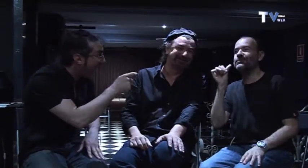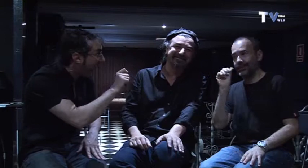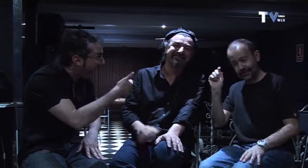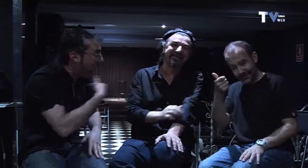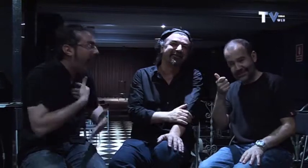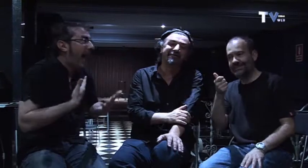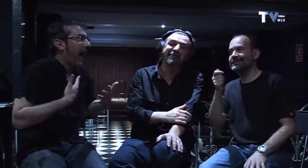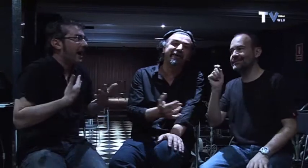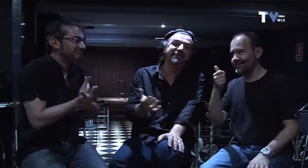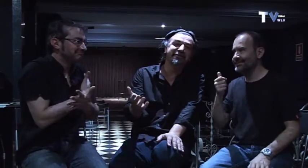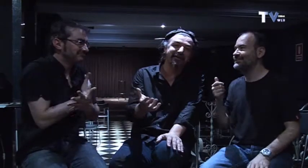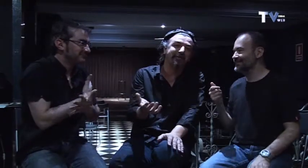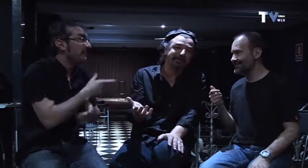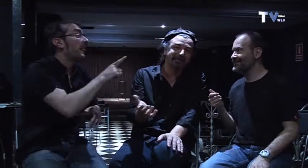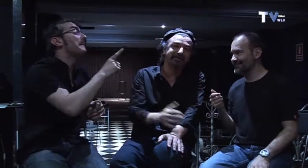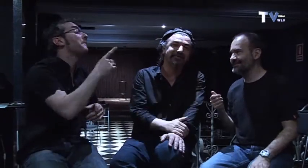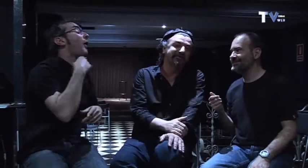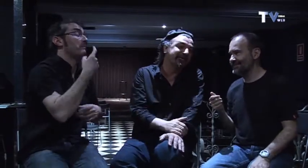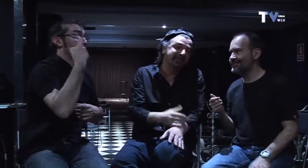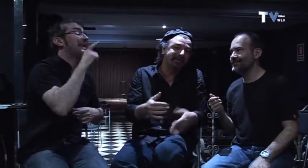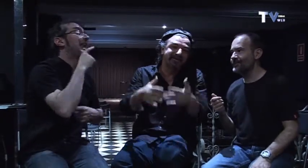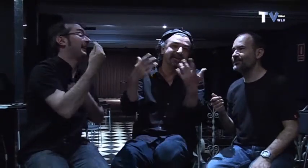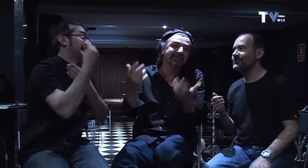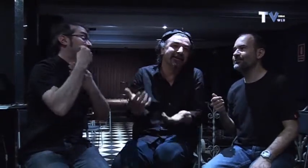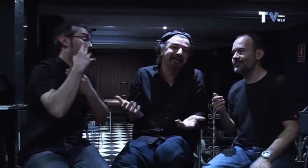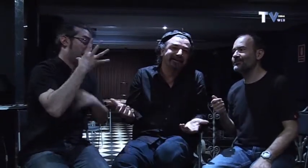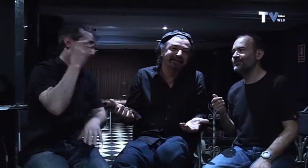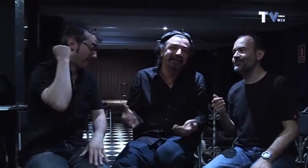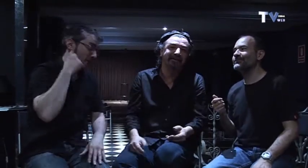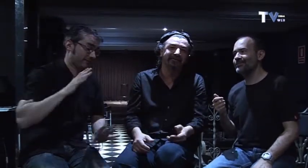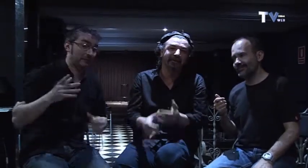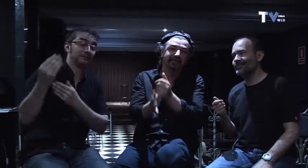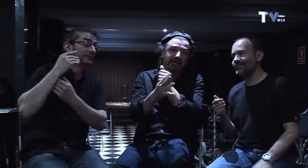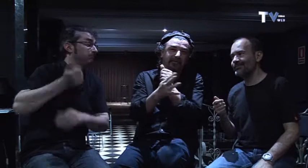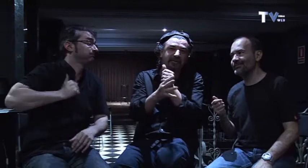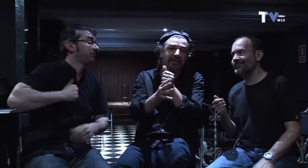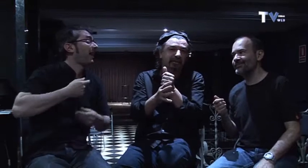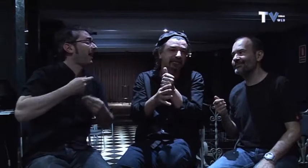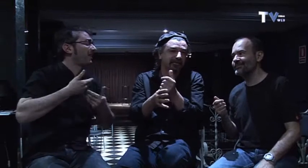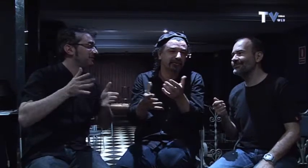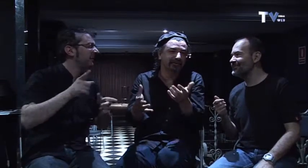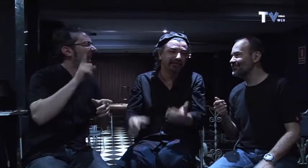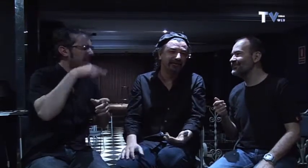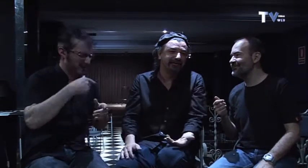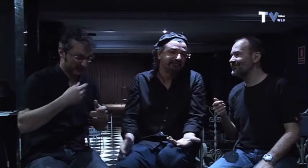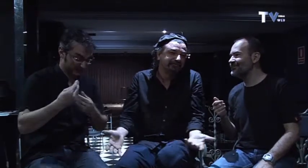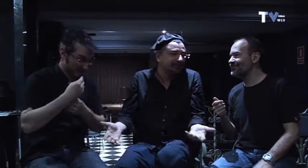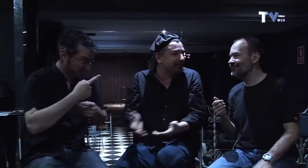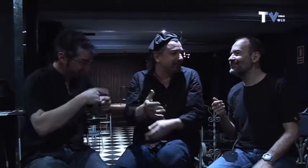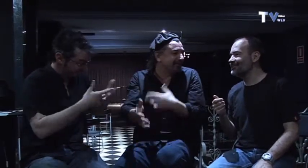pero mi maestro es el Pablo entonces me enseña lo que quiere hay otra cosa que me enseño no sé